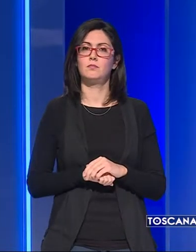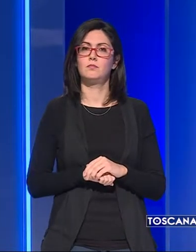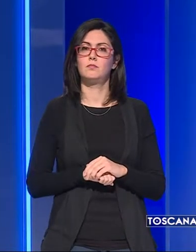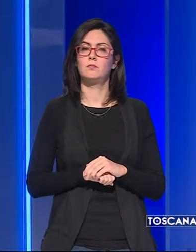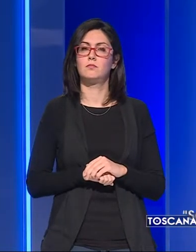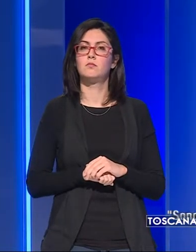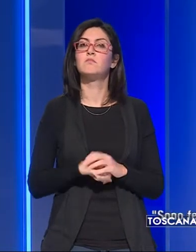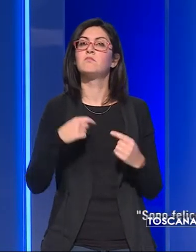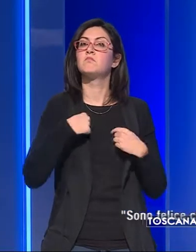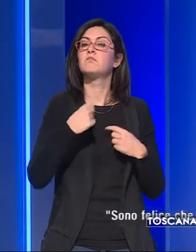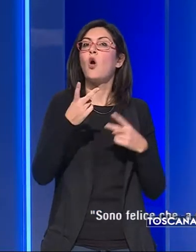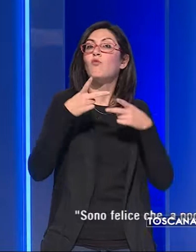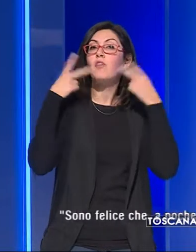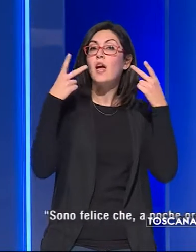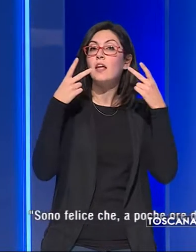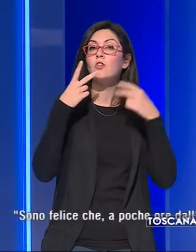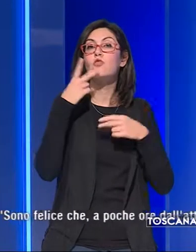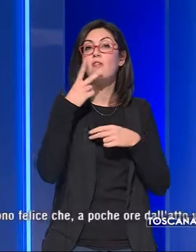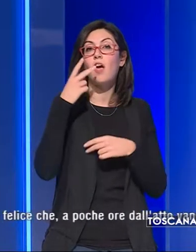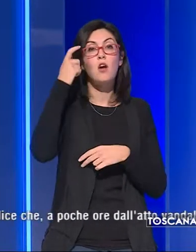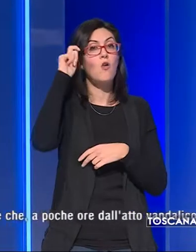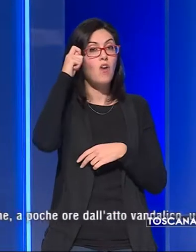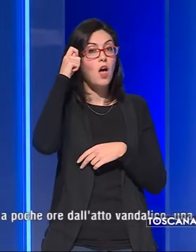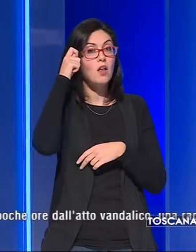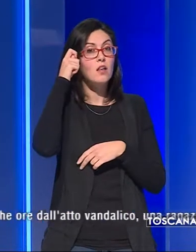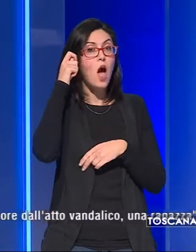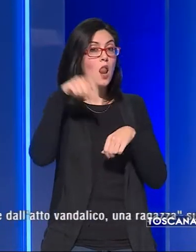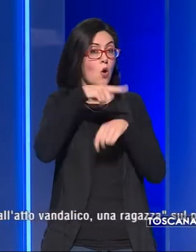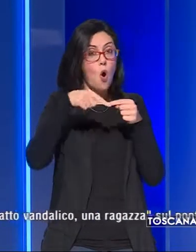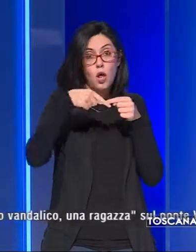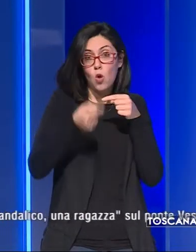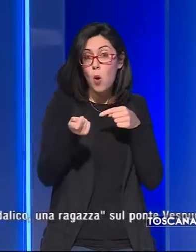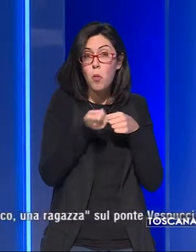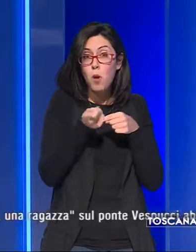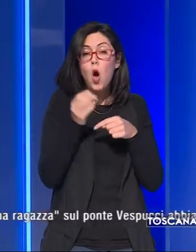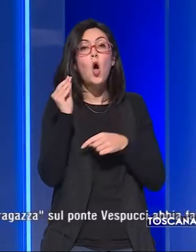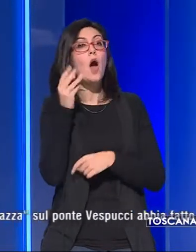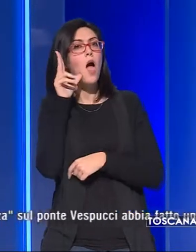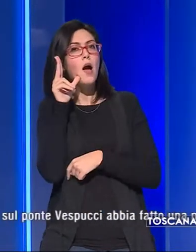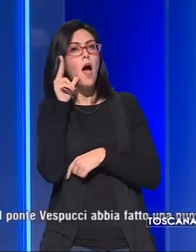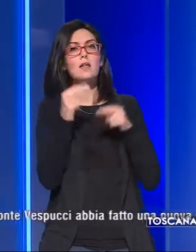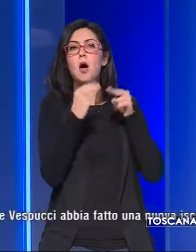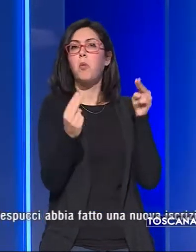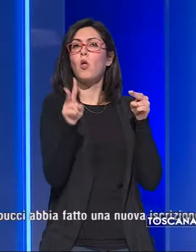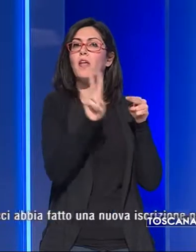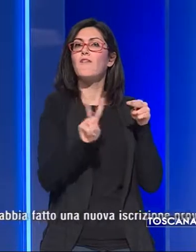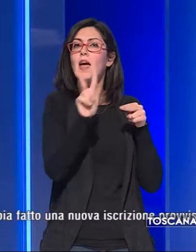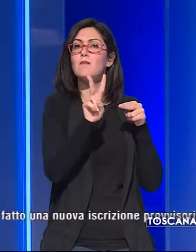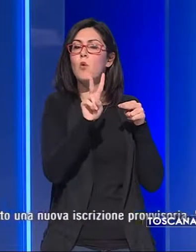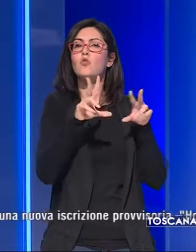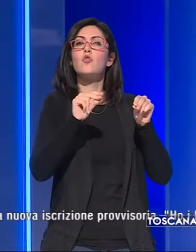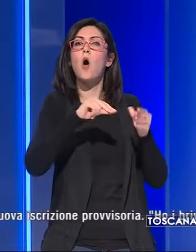Sono felice che a poche ore dall'atto vandalico una ragazza sul Ponte Vespucci abbia fatto una nuova